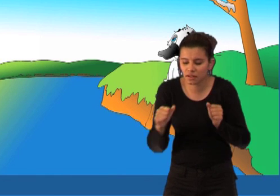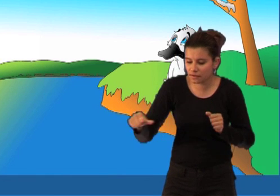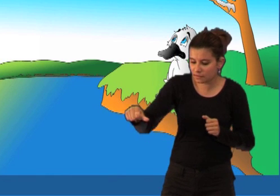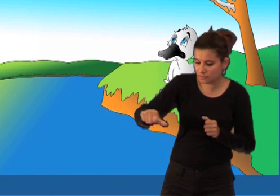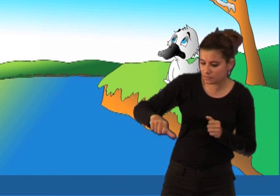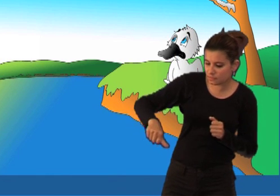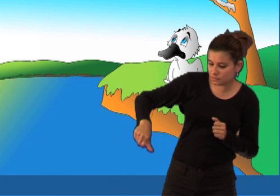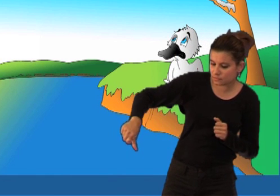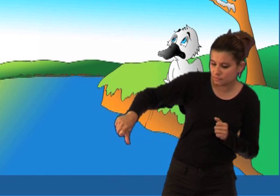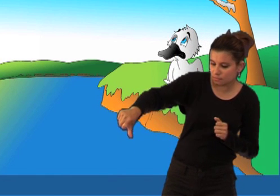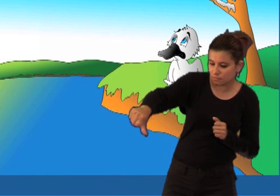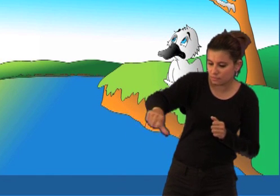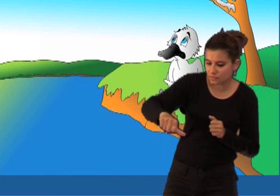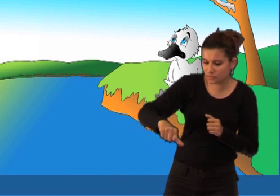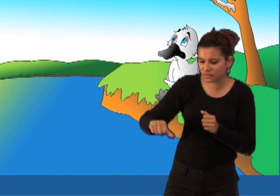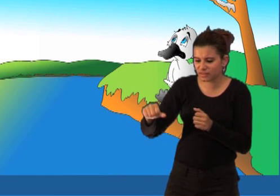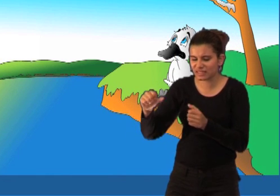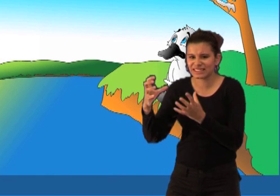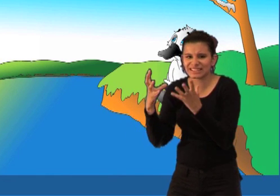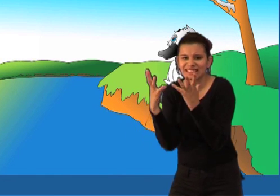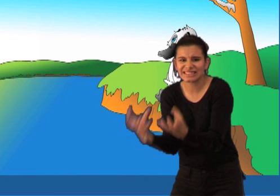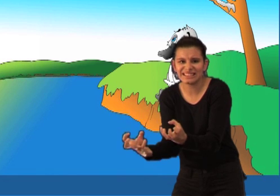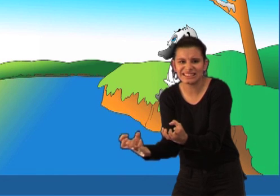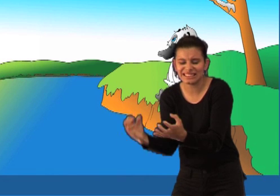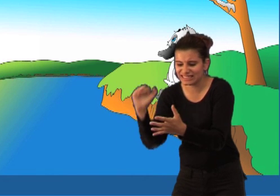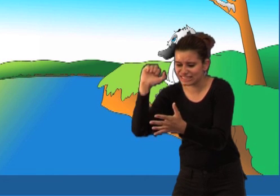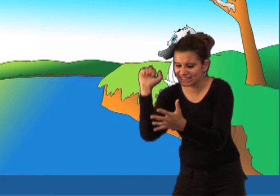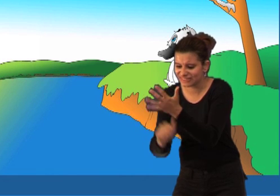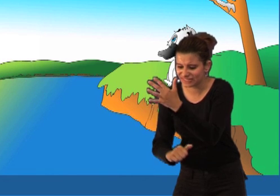Stigla je zima i jezero se počelo lediti.